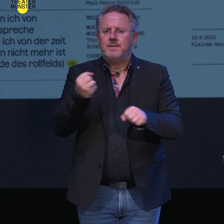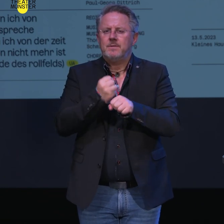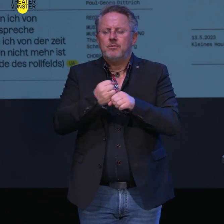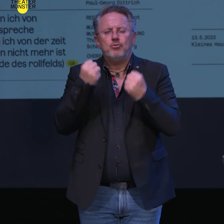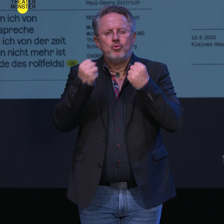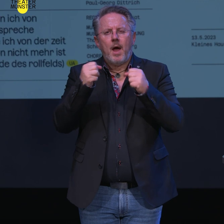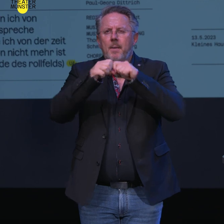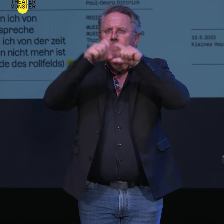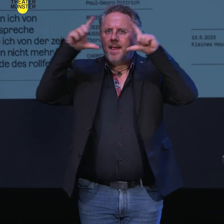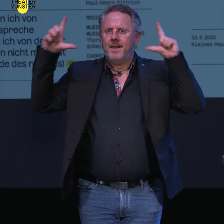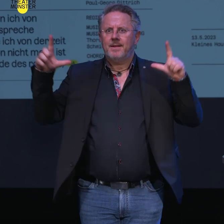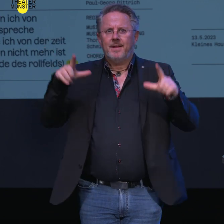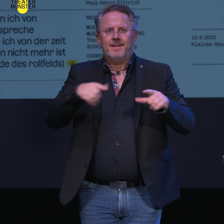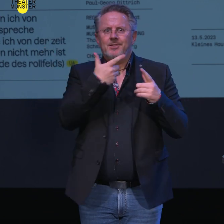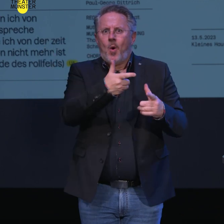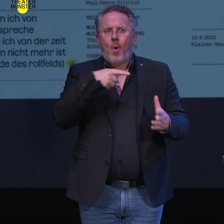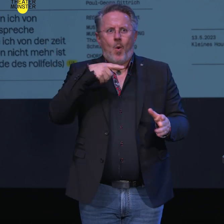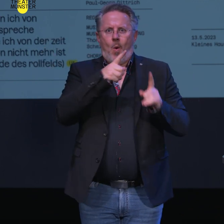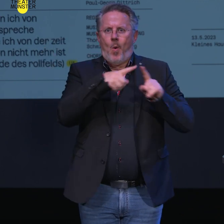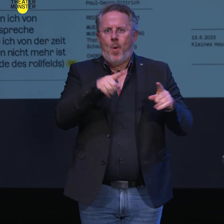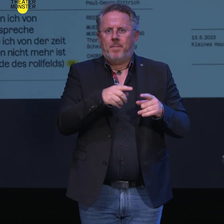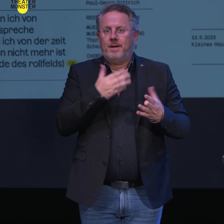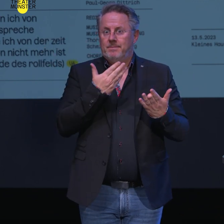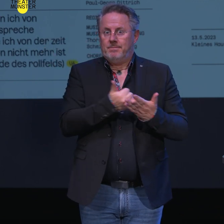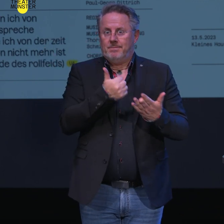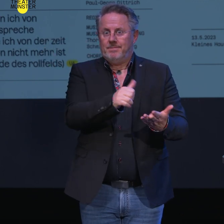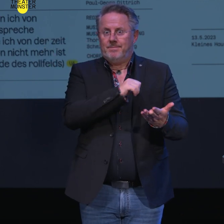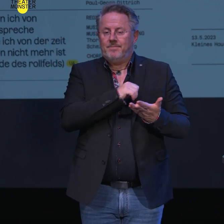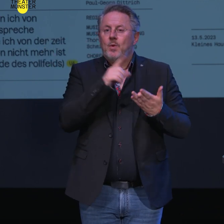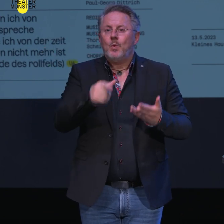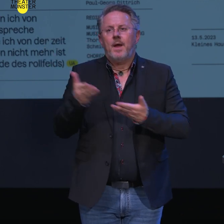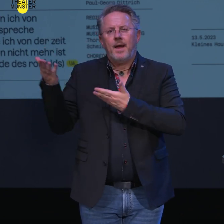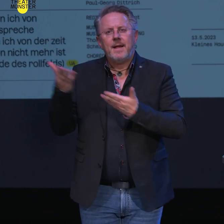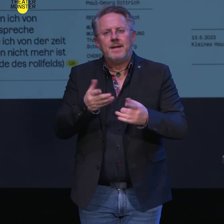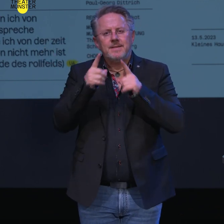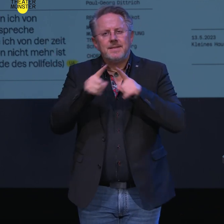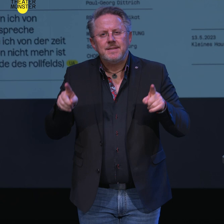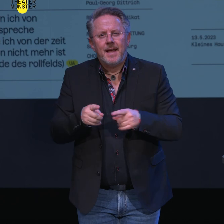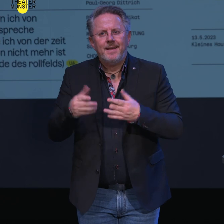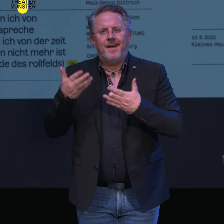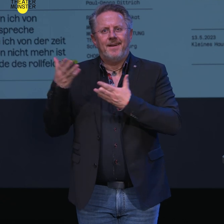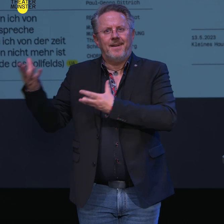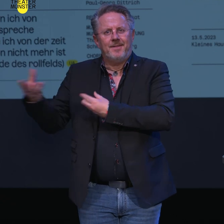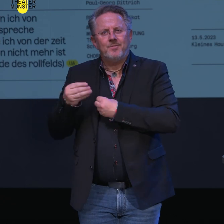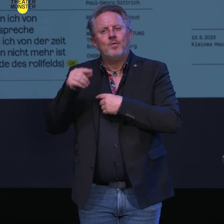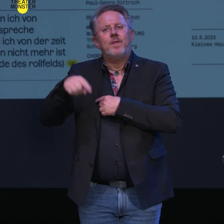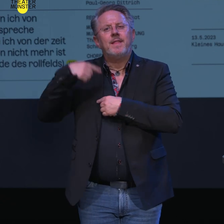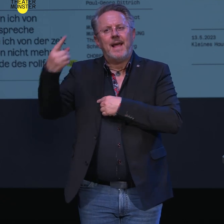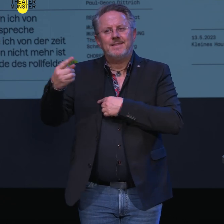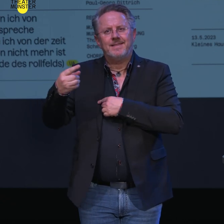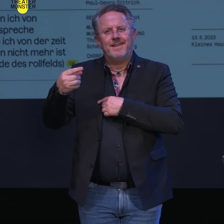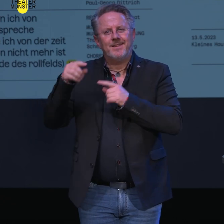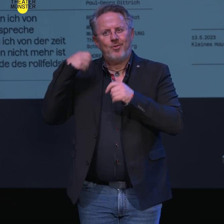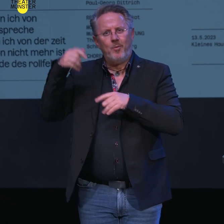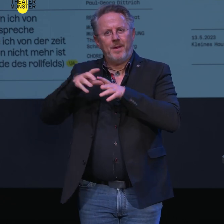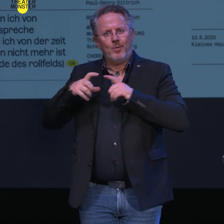besondere Stück aus der deutschen Operngeschichte finden. Stellvertretend für unsere Gastsängerinnen und Sänger, die unser Ensemble in der nächsten Spielzeit bereichern